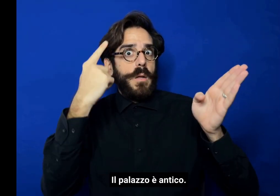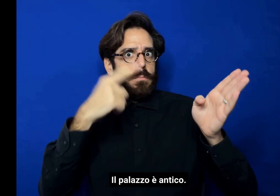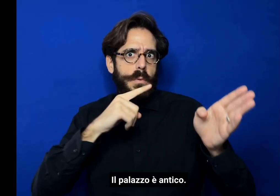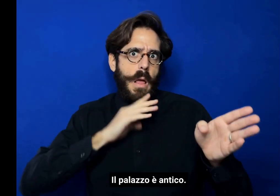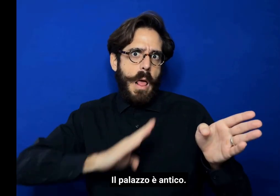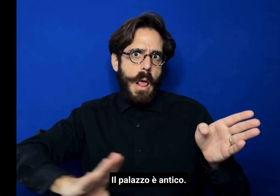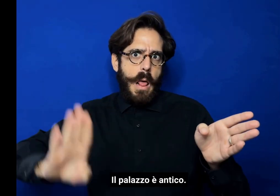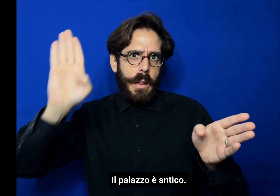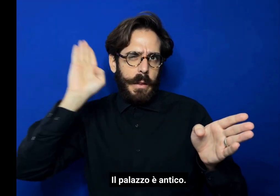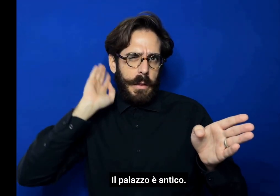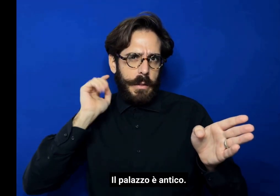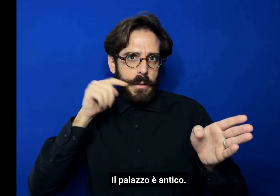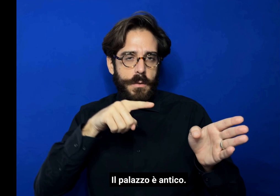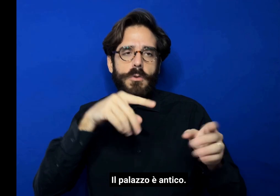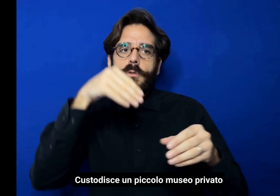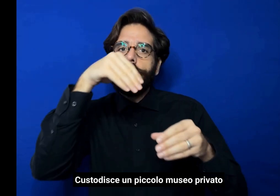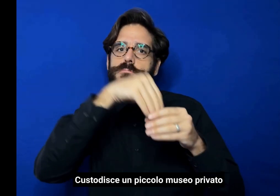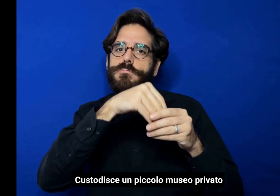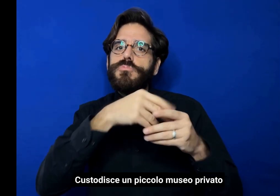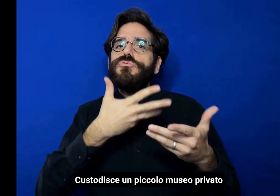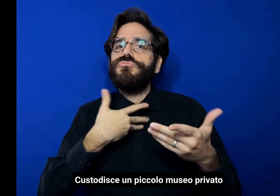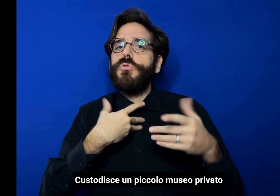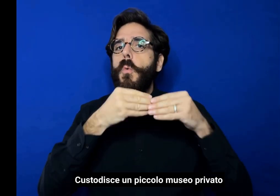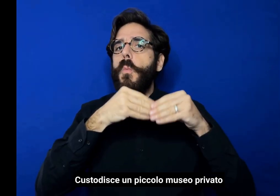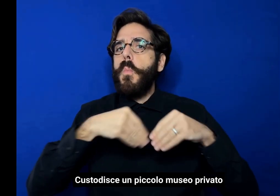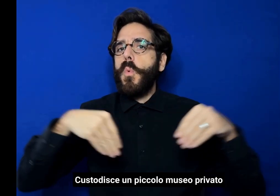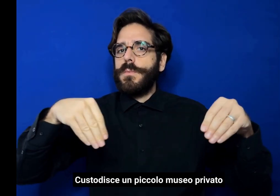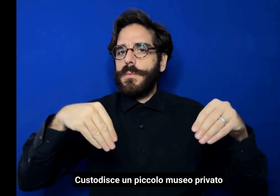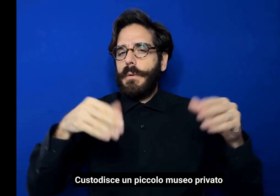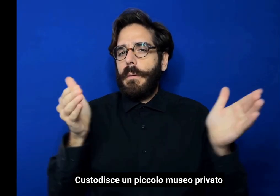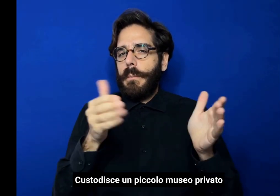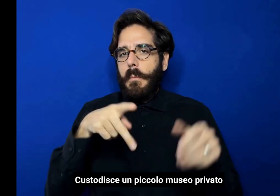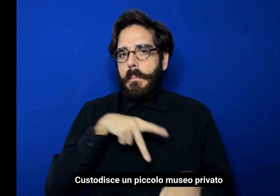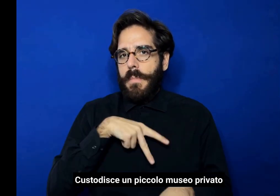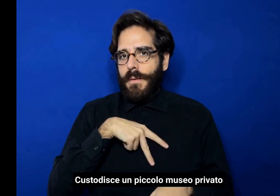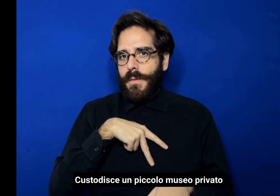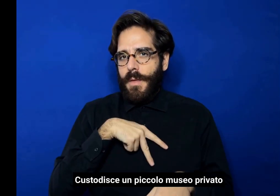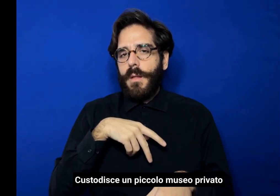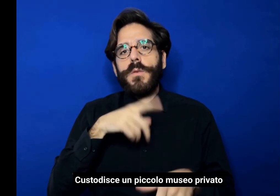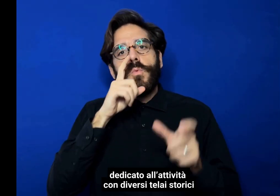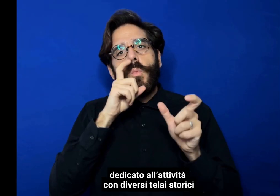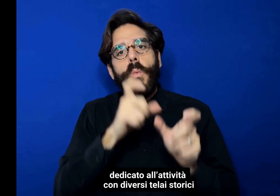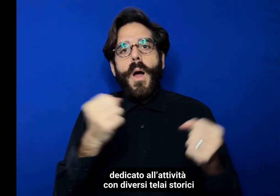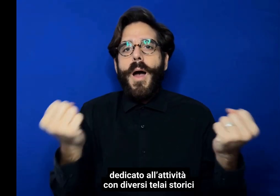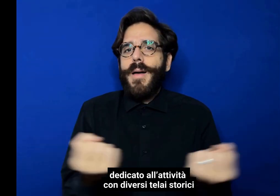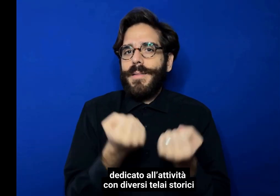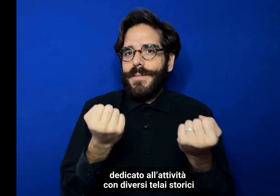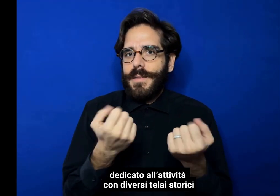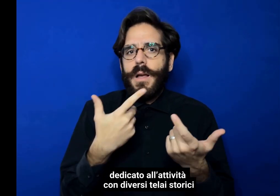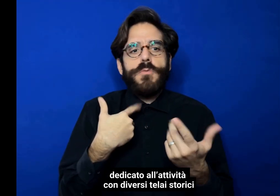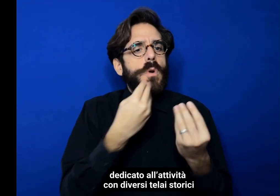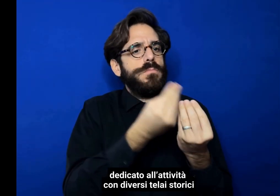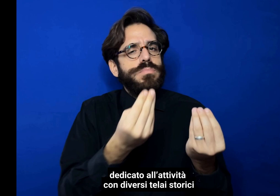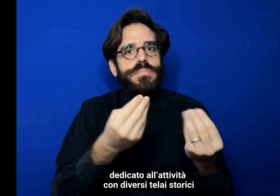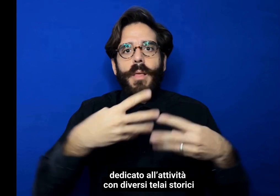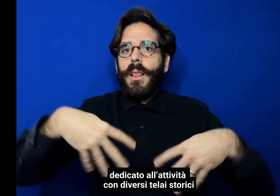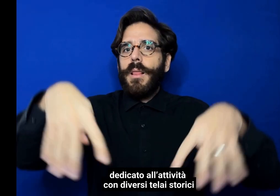antico, custodisce un piccolo museo privato dedicato all'attività con diversi telai